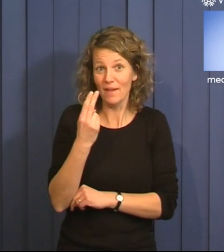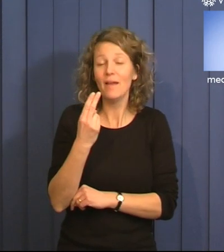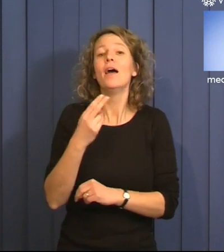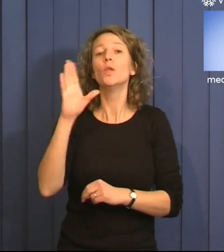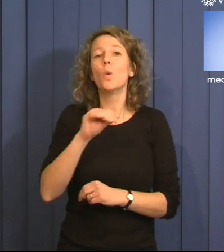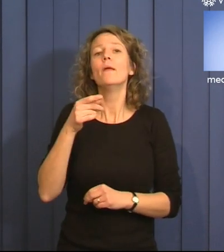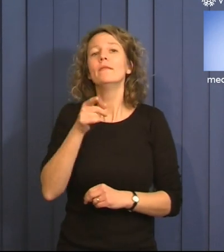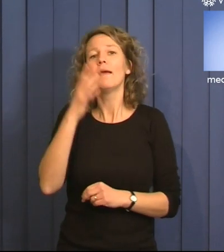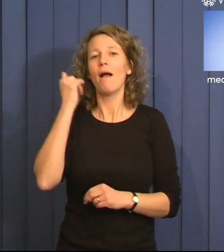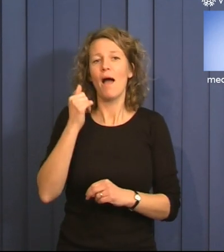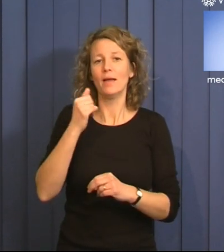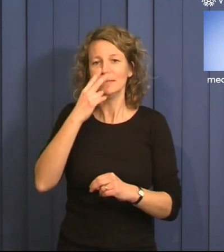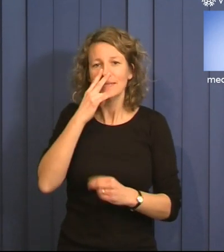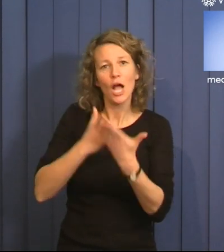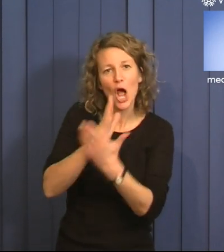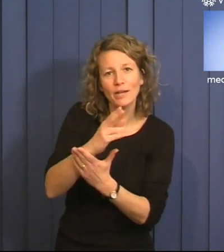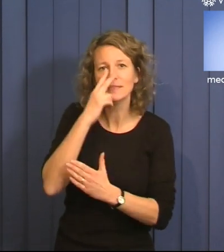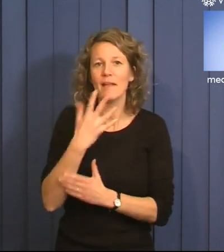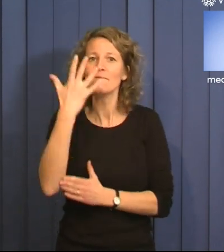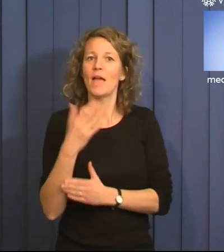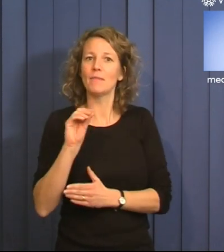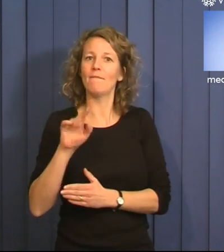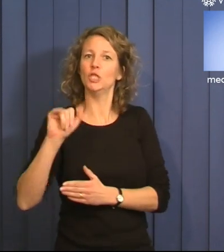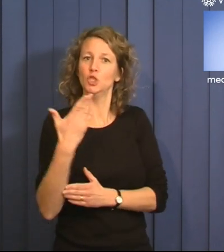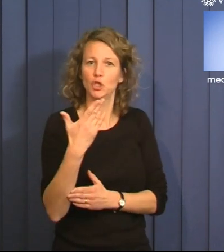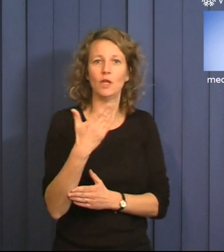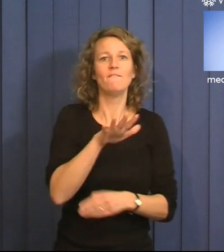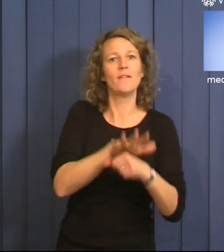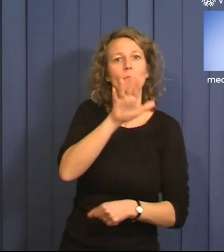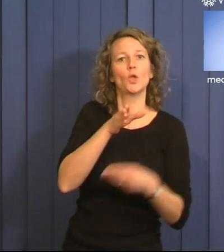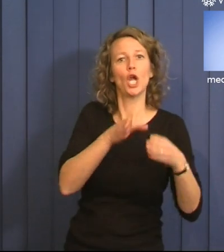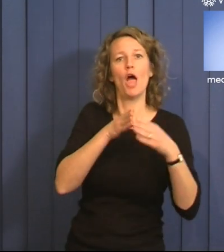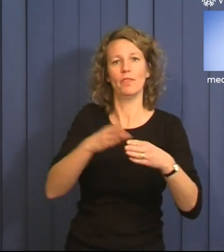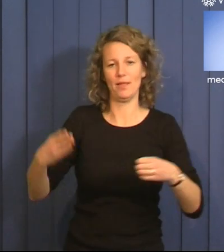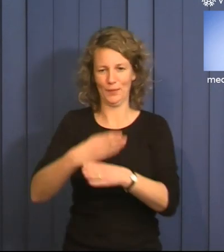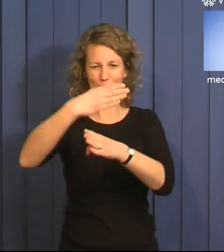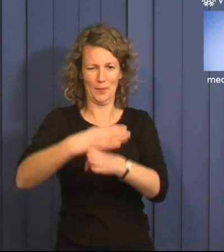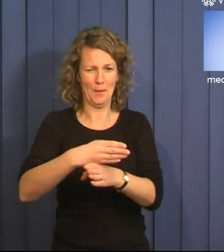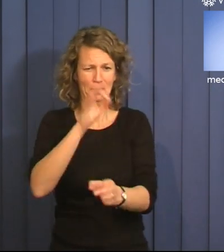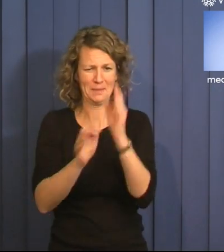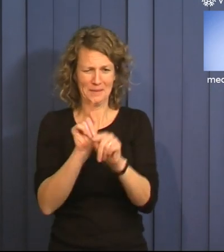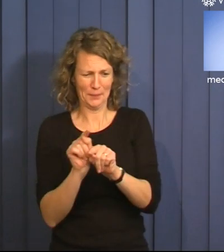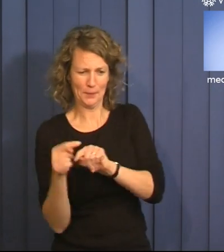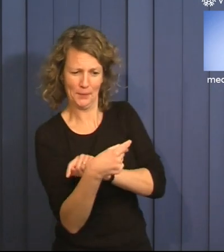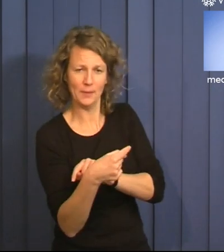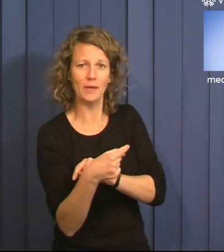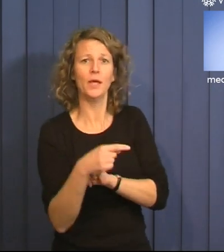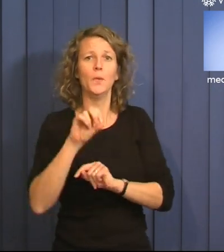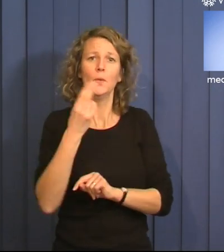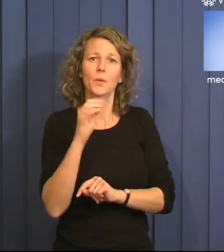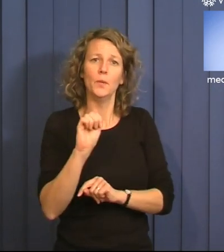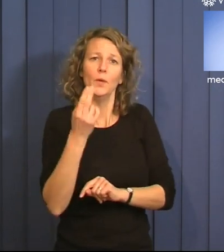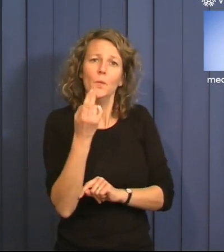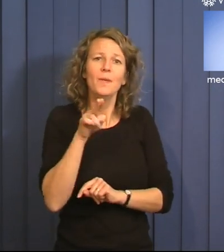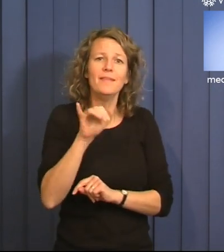bara att trycka ner nålen på 5e avenyn och 15e gatan. Några stilettklacksteg är från Washington Square Park och Union